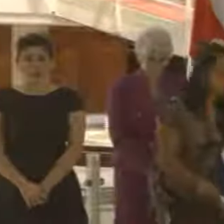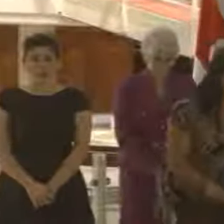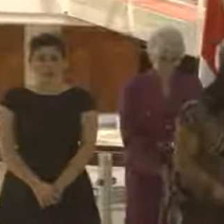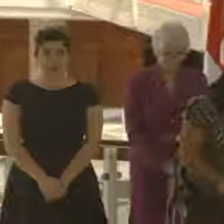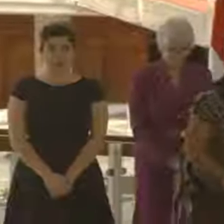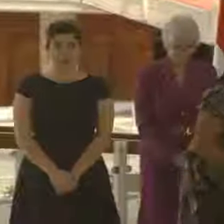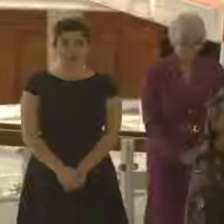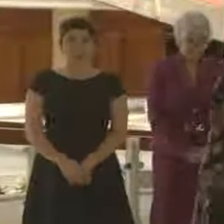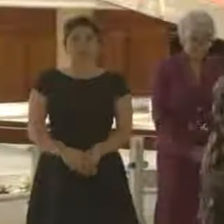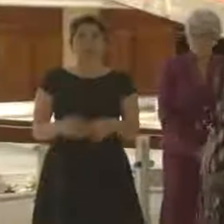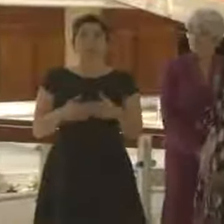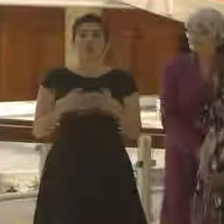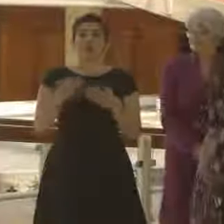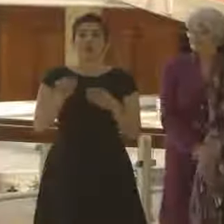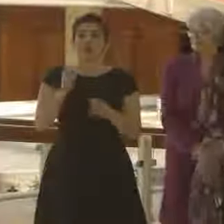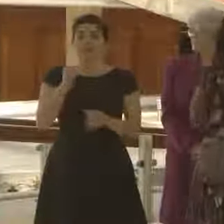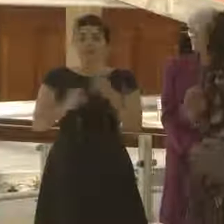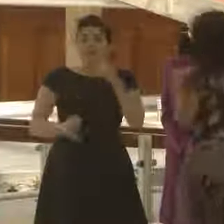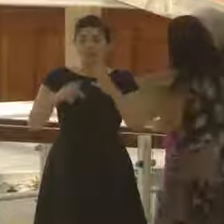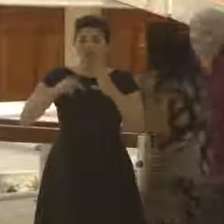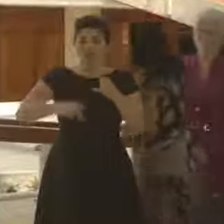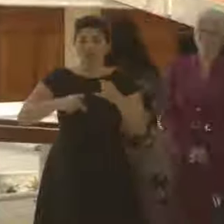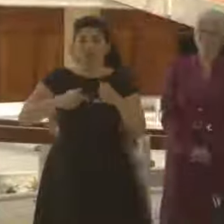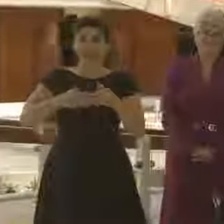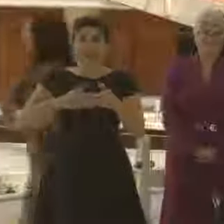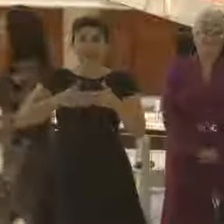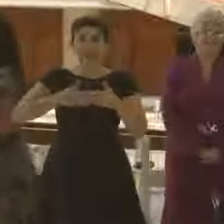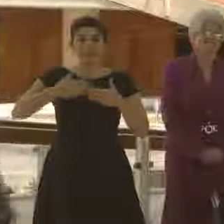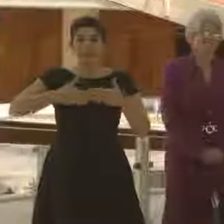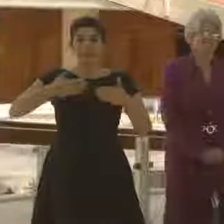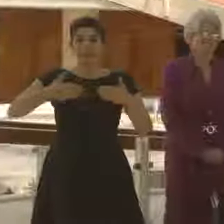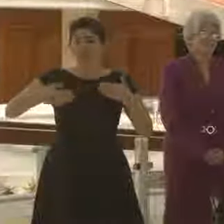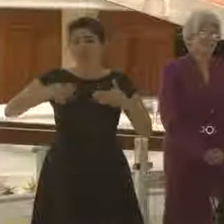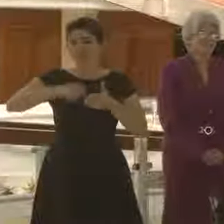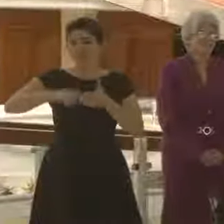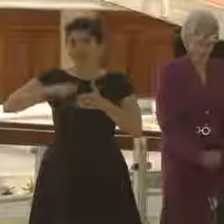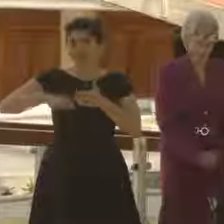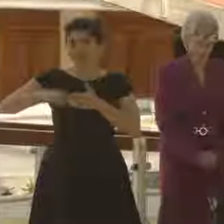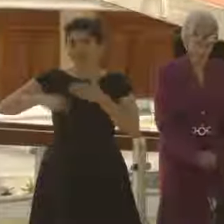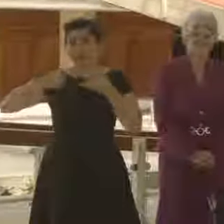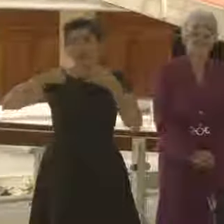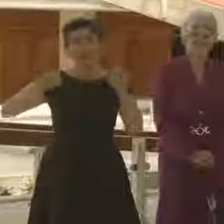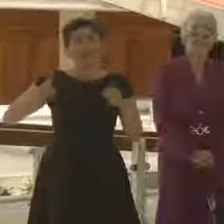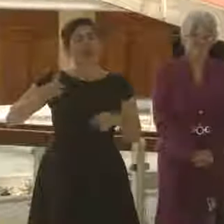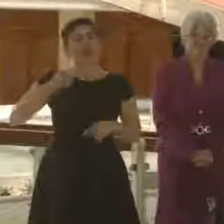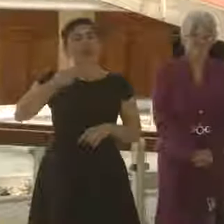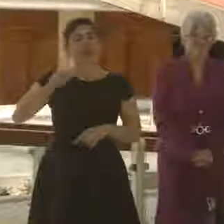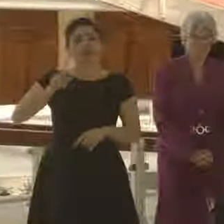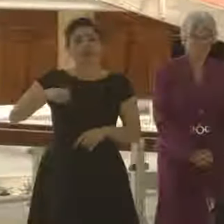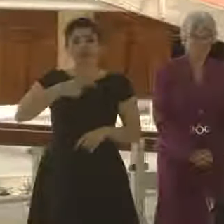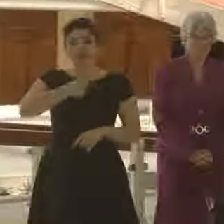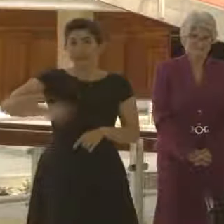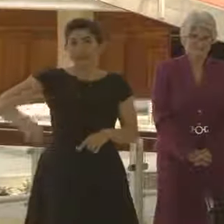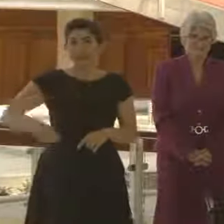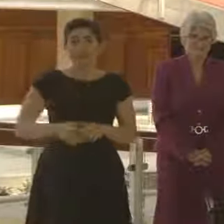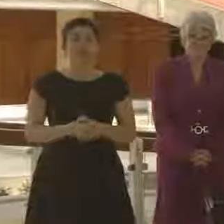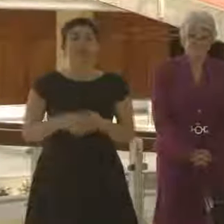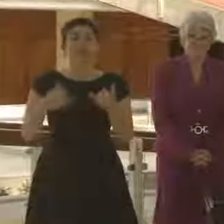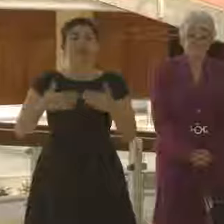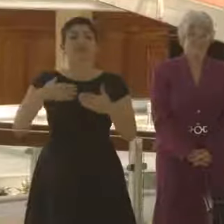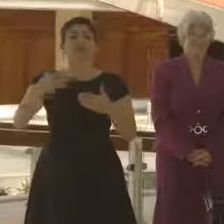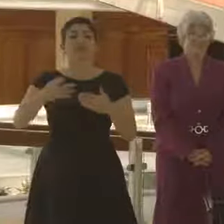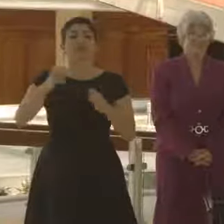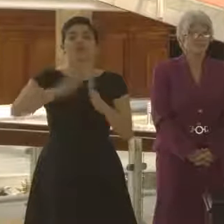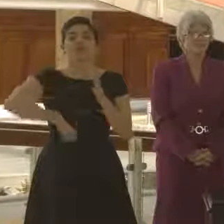Estamos por concluir esta seguidilla de firma de decretos y directrices. Se procede con la